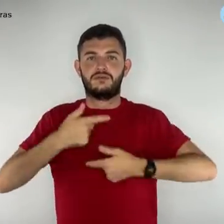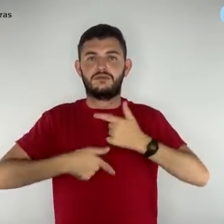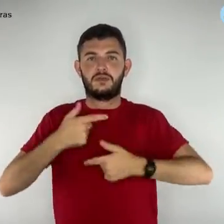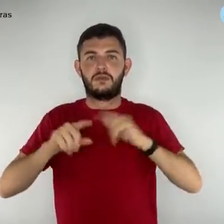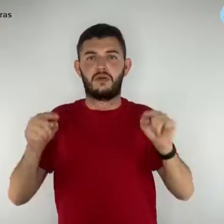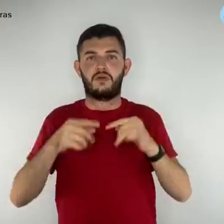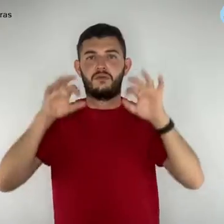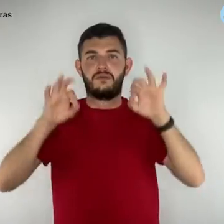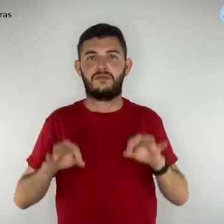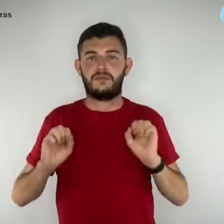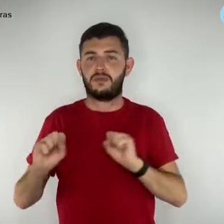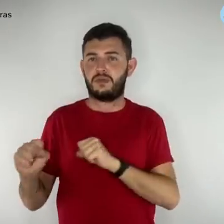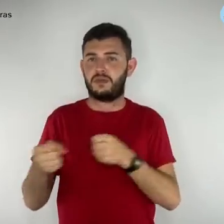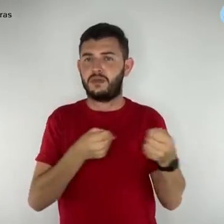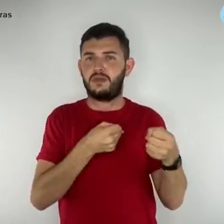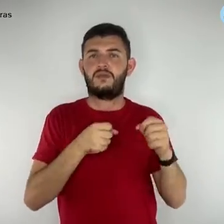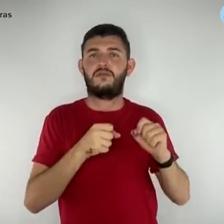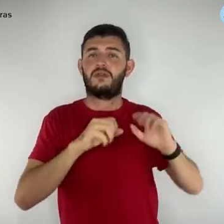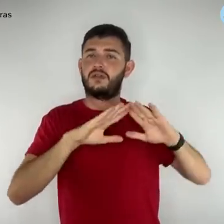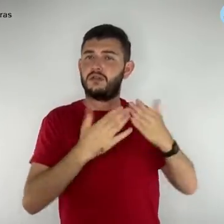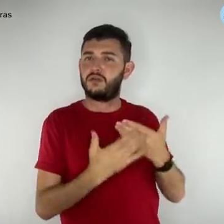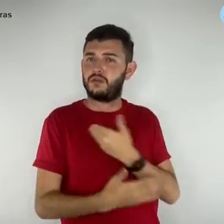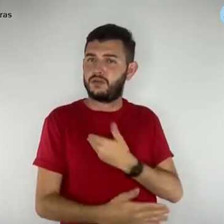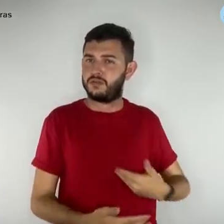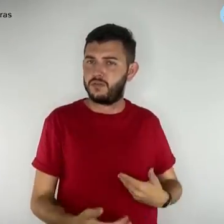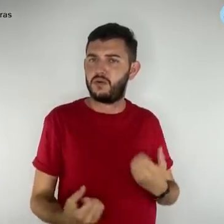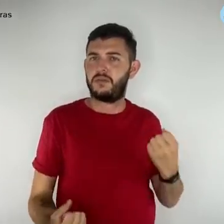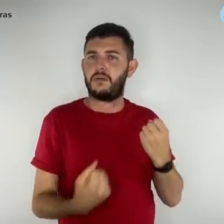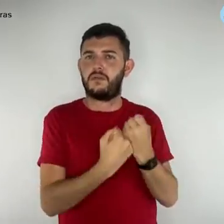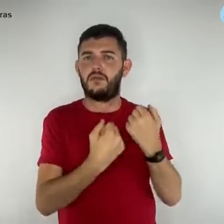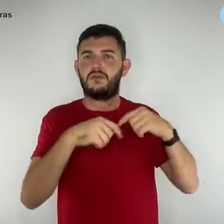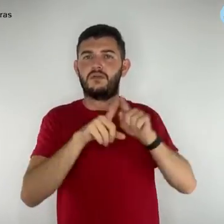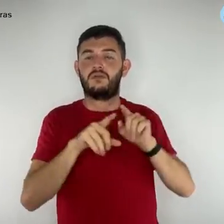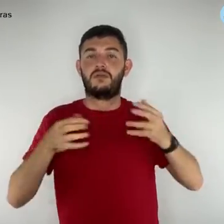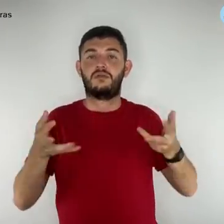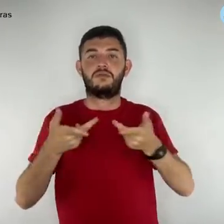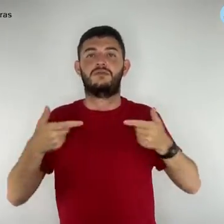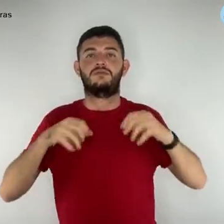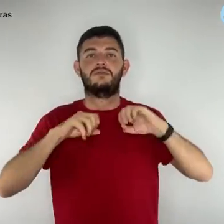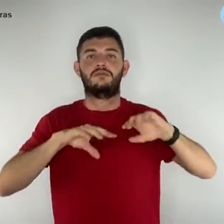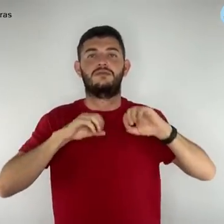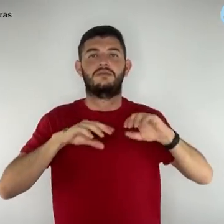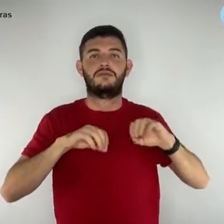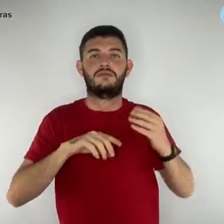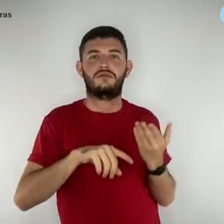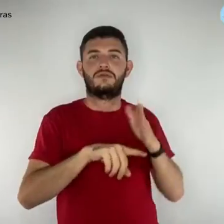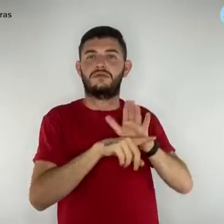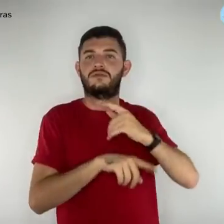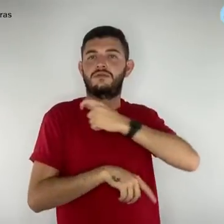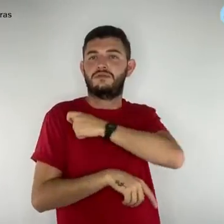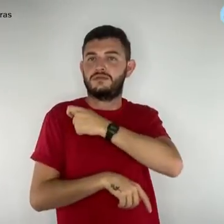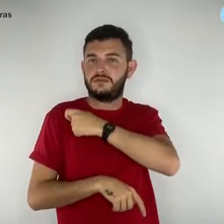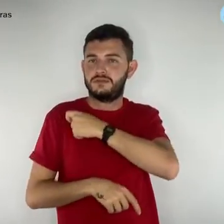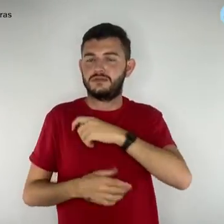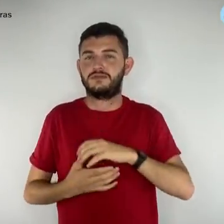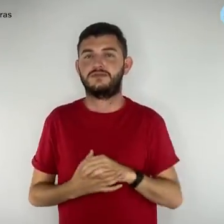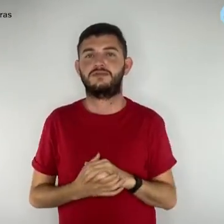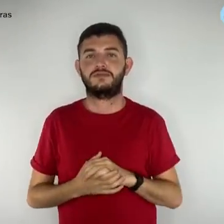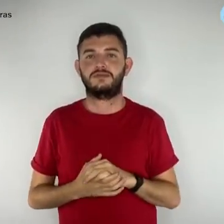trabalho em defesa da escola pública e da qualidade de ensino para os nossos estudantes. A